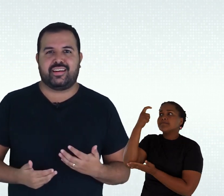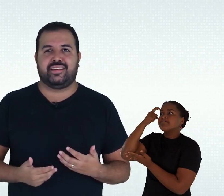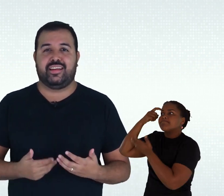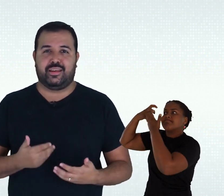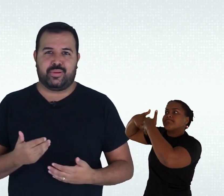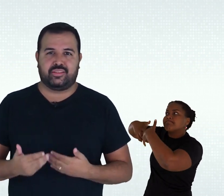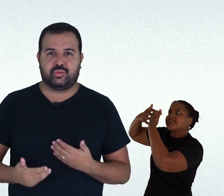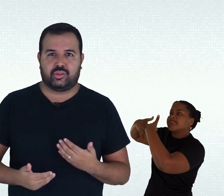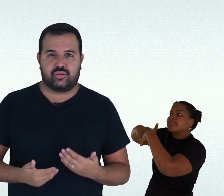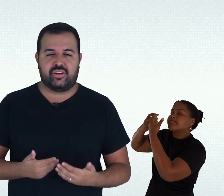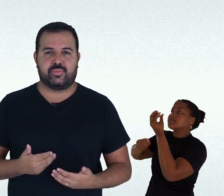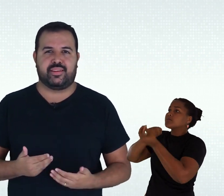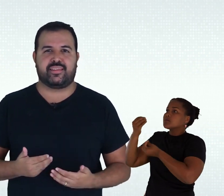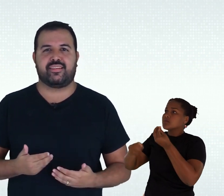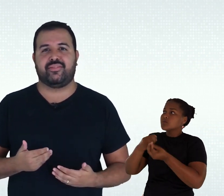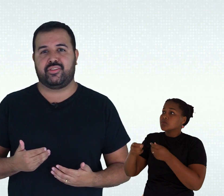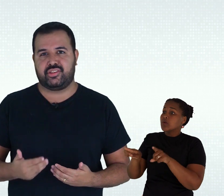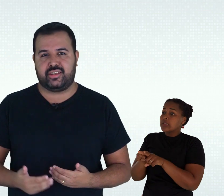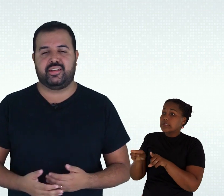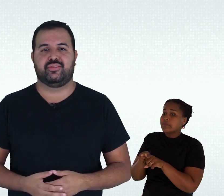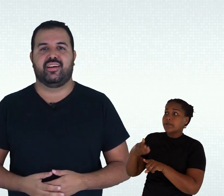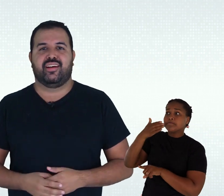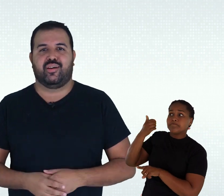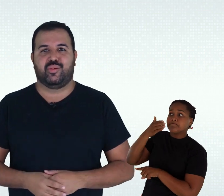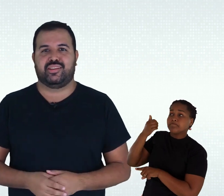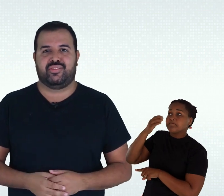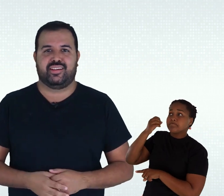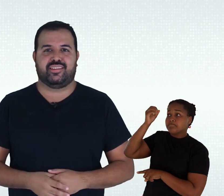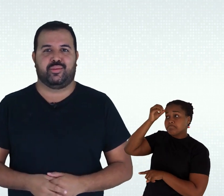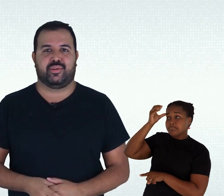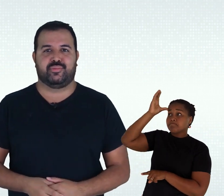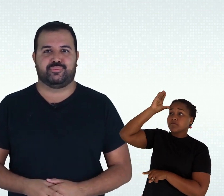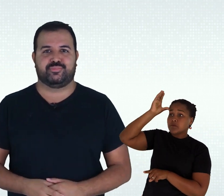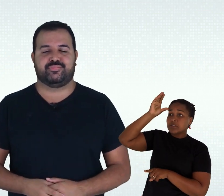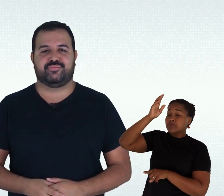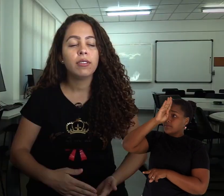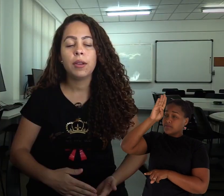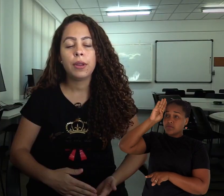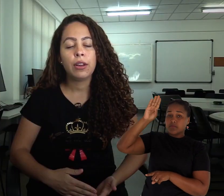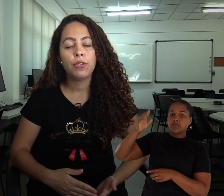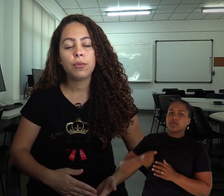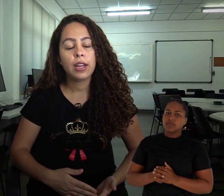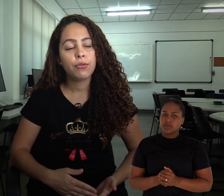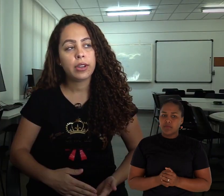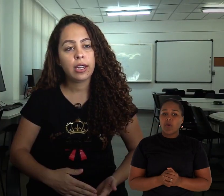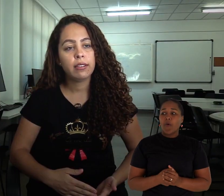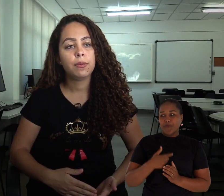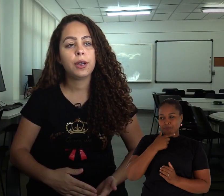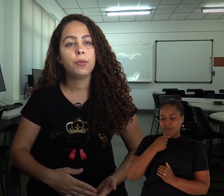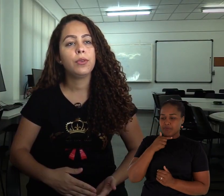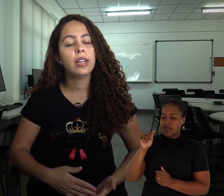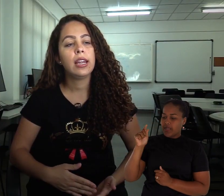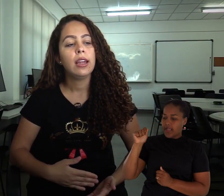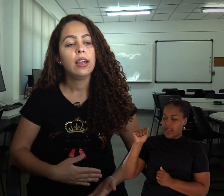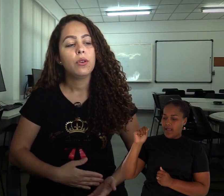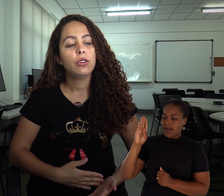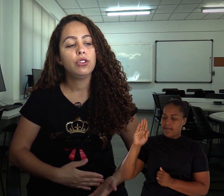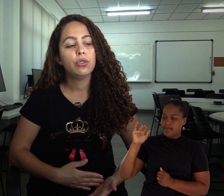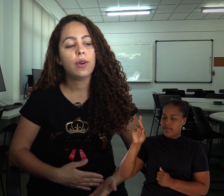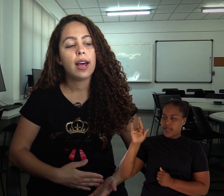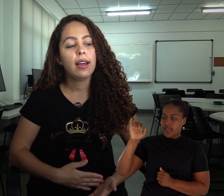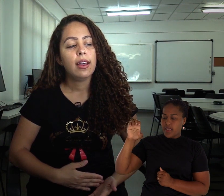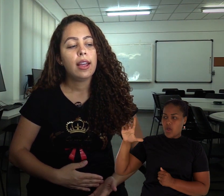investigarem, e relembrando todos os conhecimentos que elas haviam adquirido ao longo da vida acadêmica. Sempre ele foi uma referência para eu poder